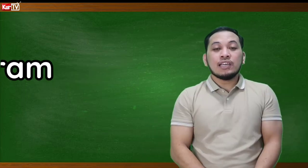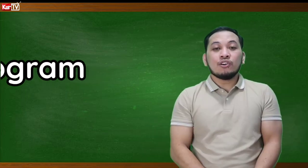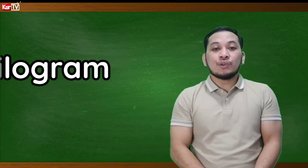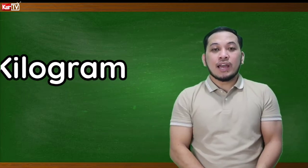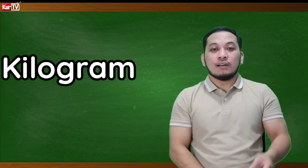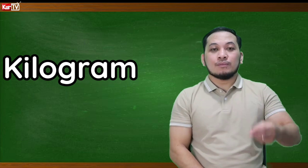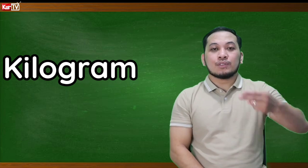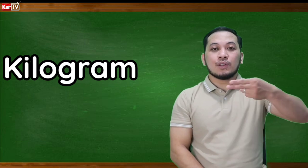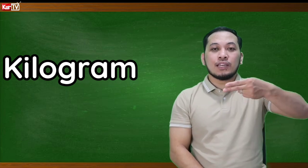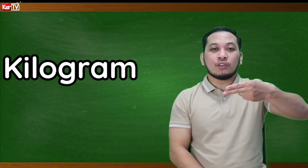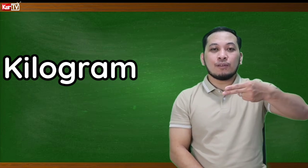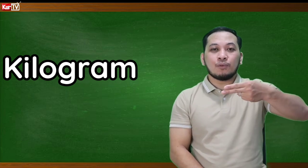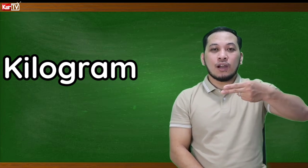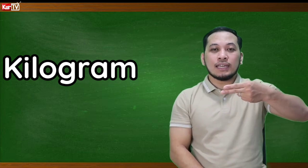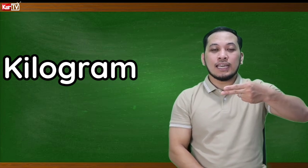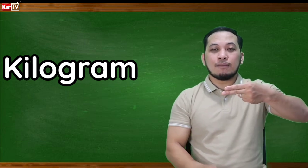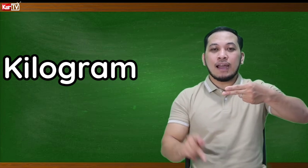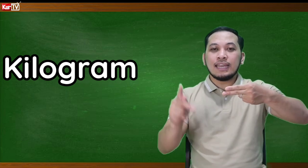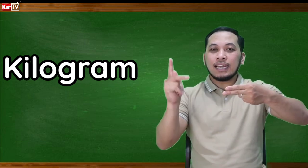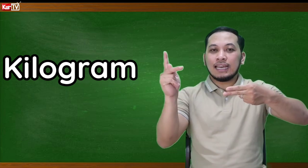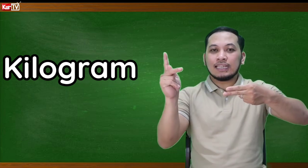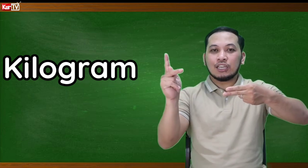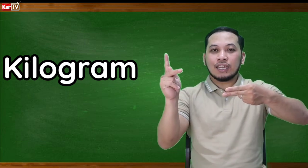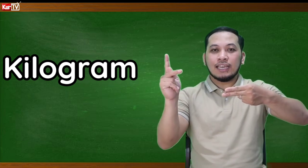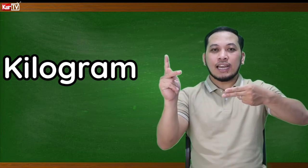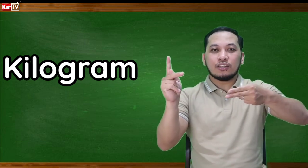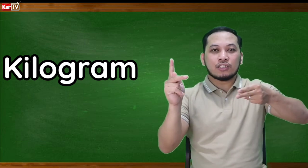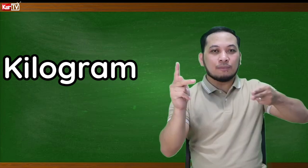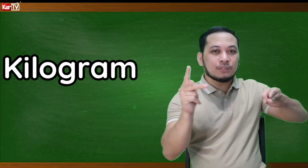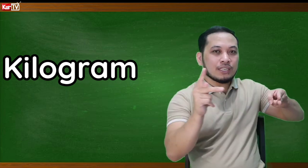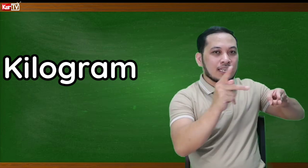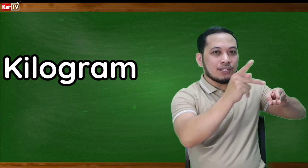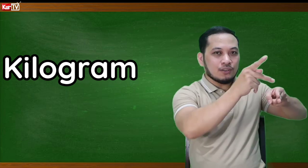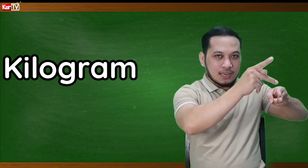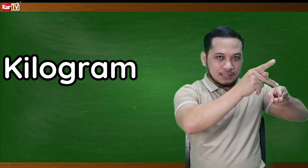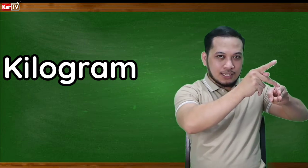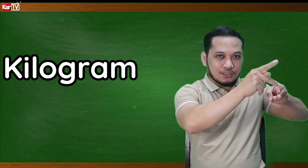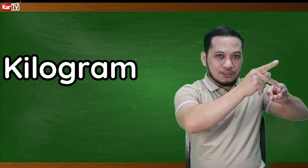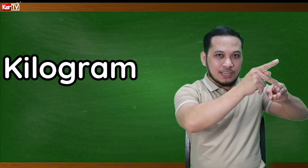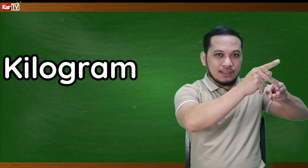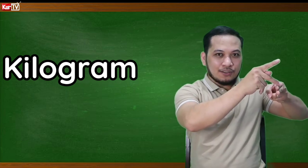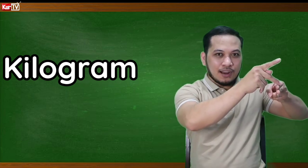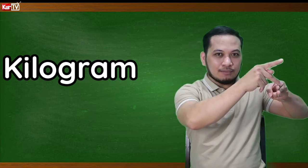Kilogram. So, ganito rin po ang ating kamay. Naka letter K tayo. Tapos igilid yun lang. Tingnan nyo. Kilogram.